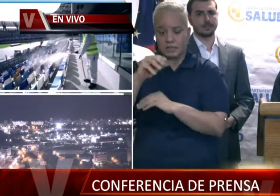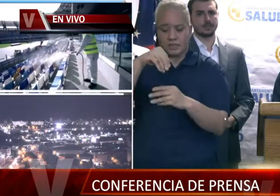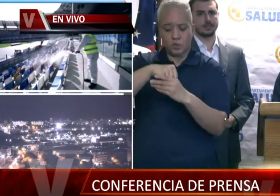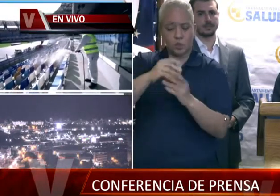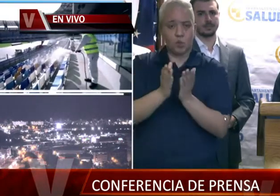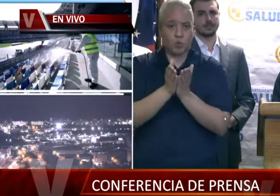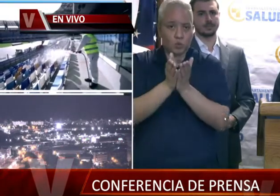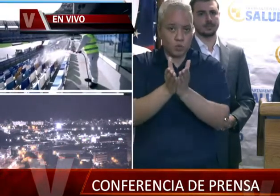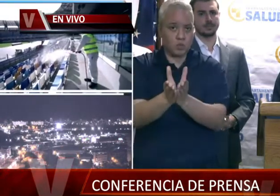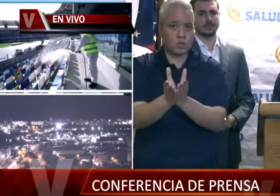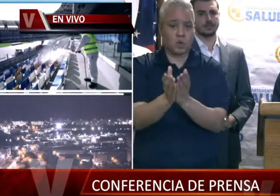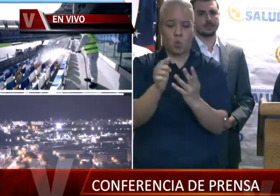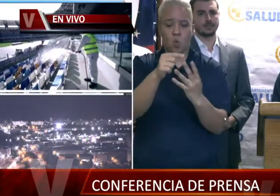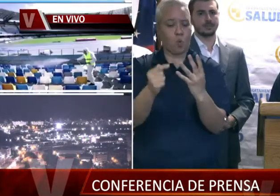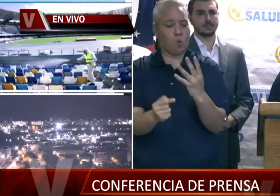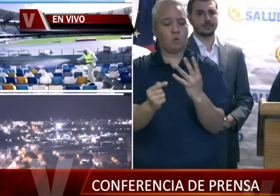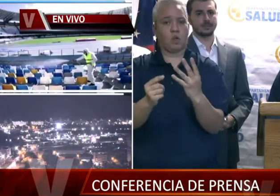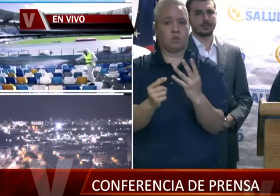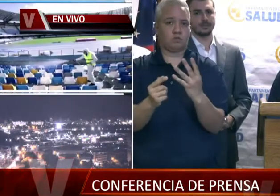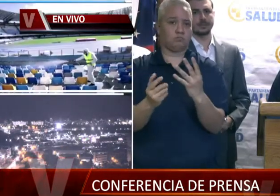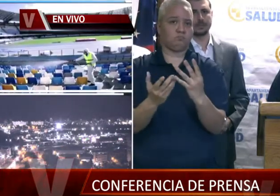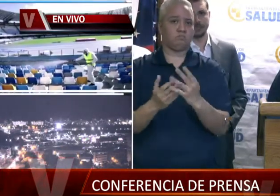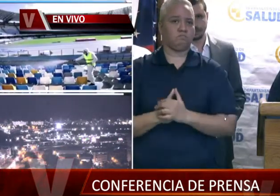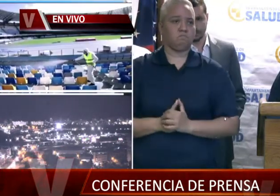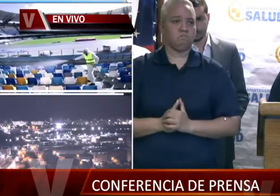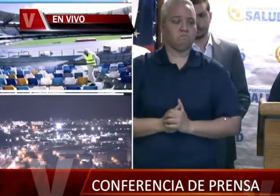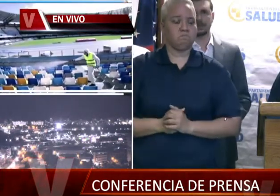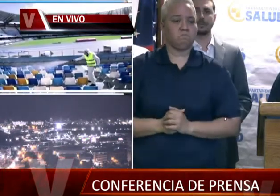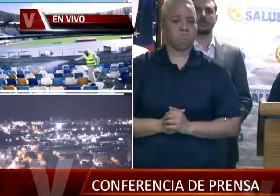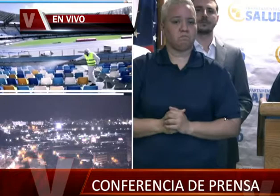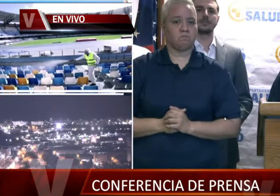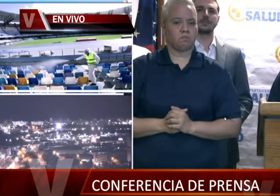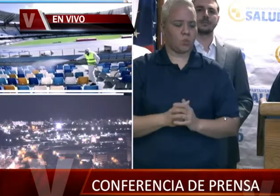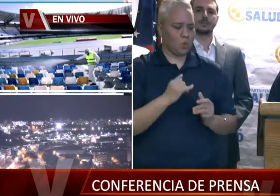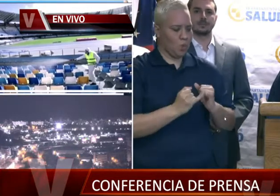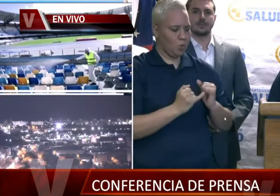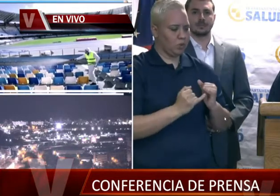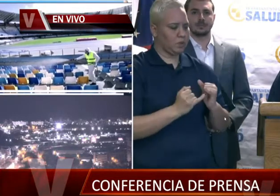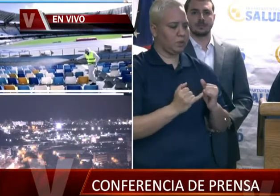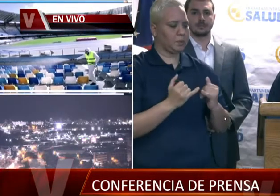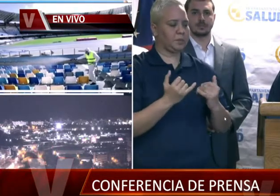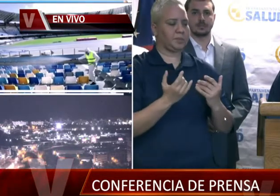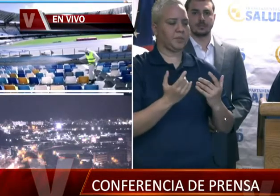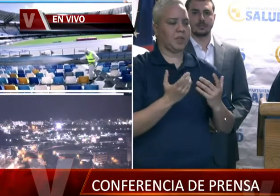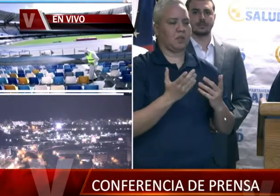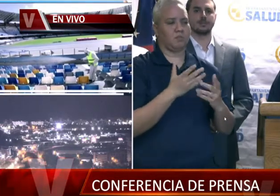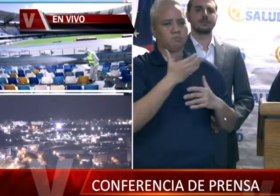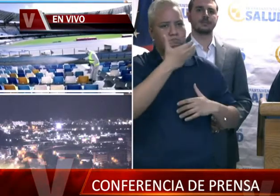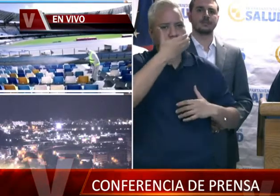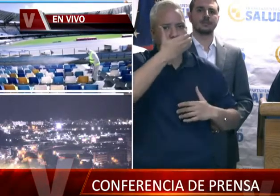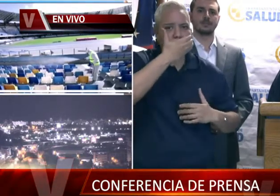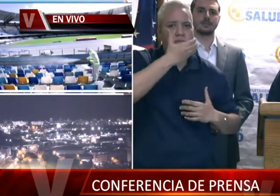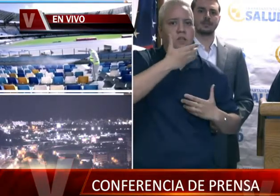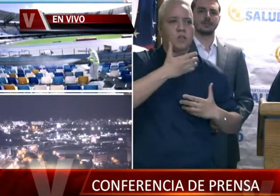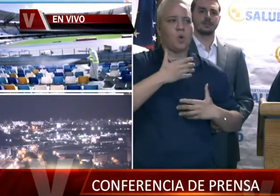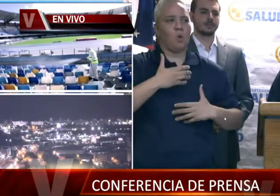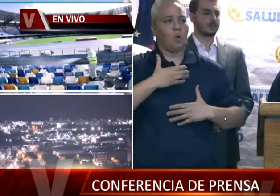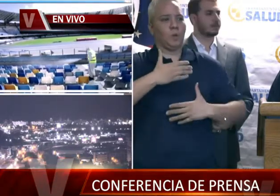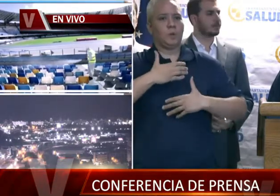persona que tenga esos cuatro criterios. Por último, Gobernadora, ¿cómo están los abastos de mascarillas y ventiladores? Porque obviamente